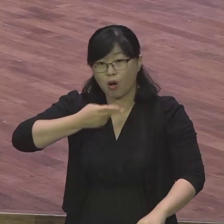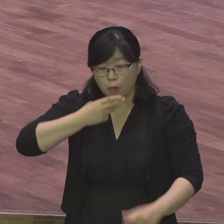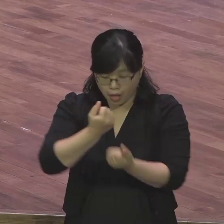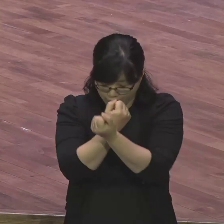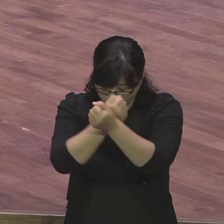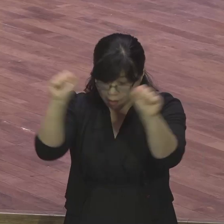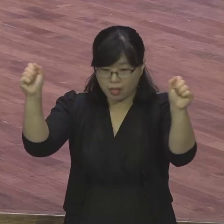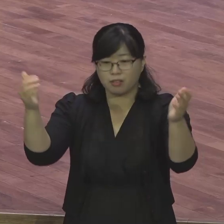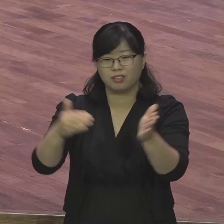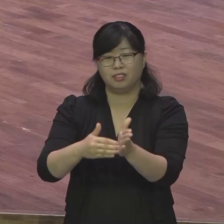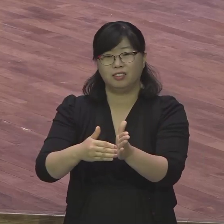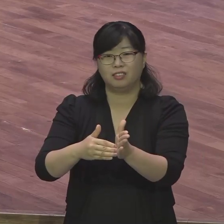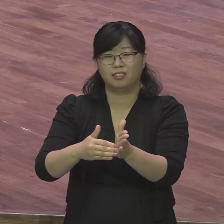법적으로 해방됐다.